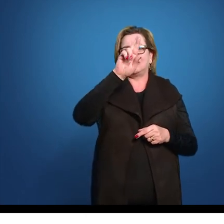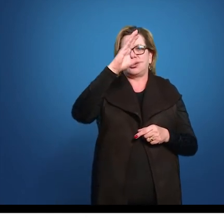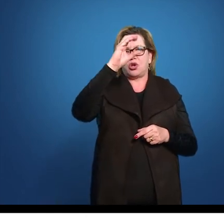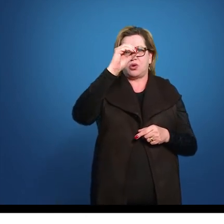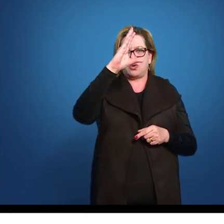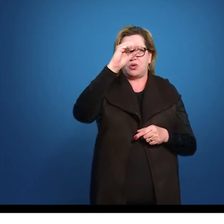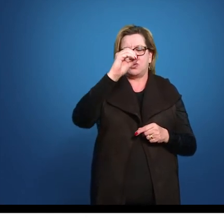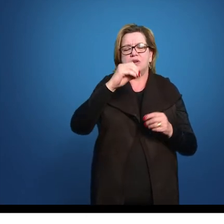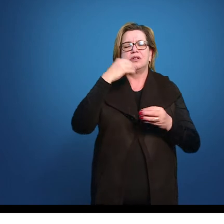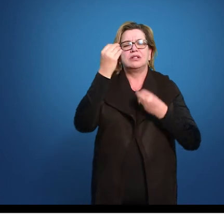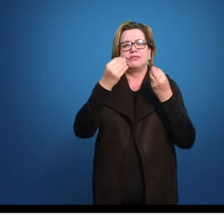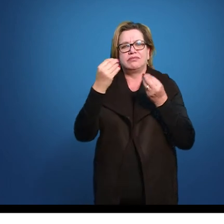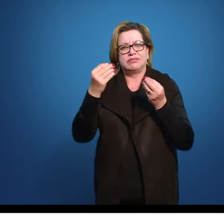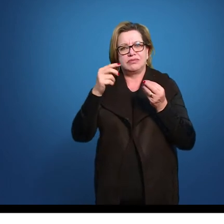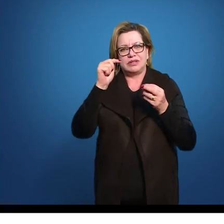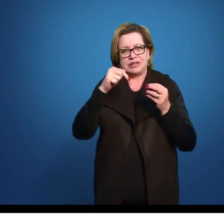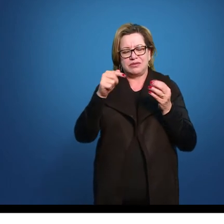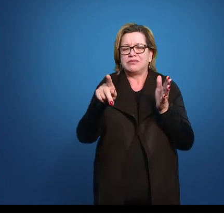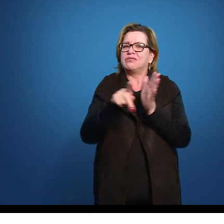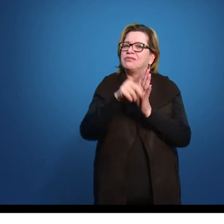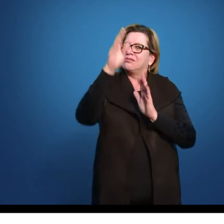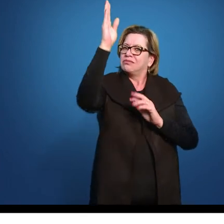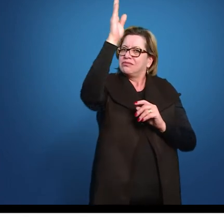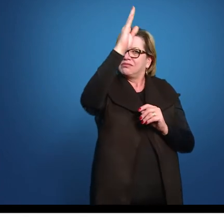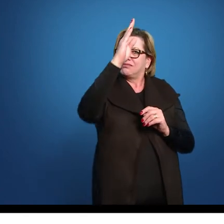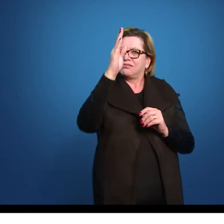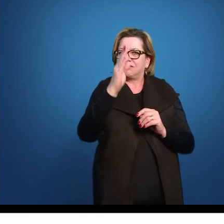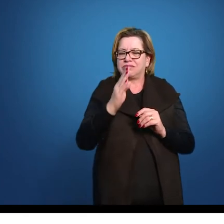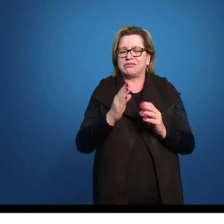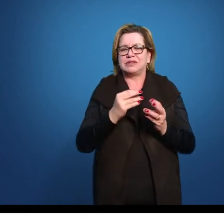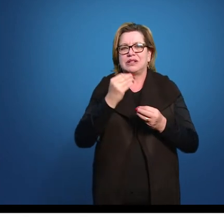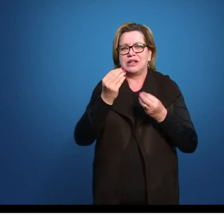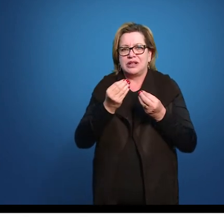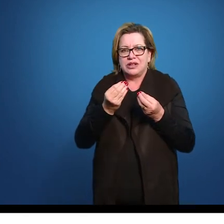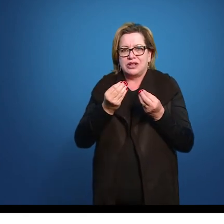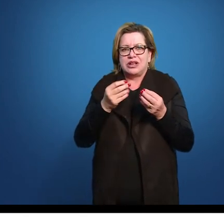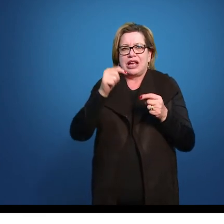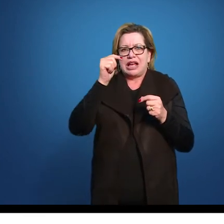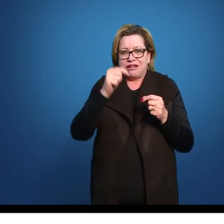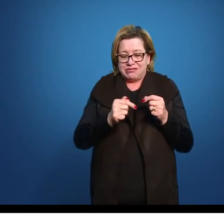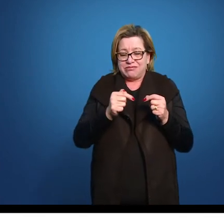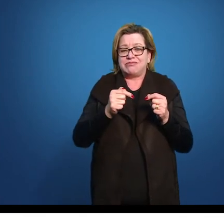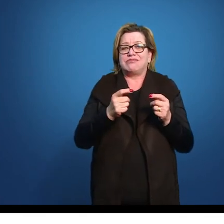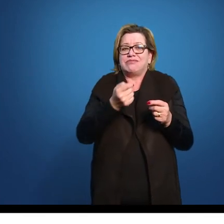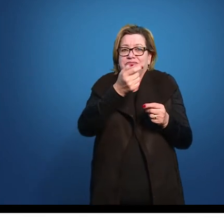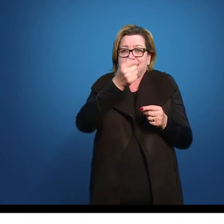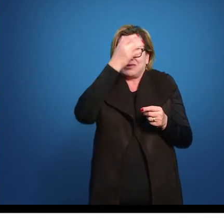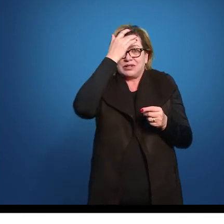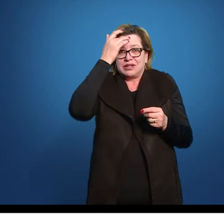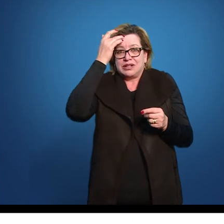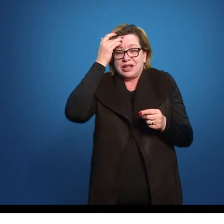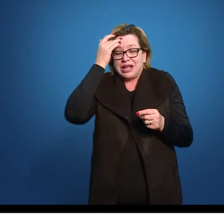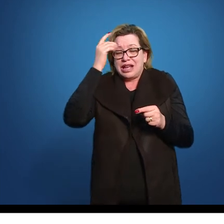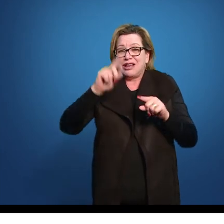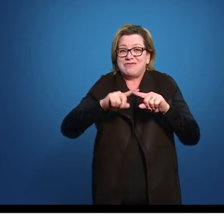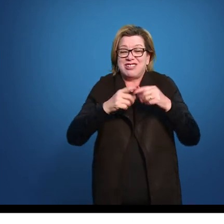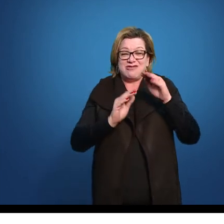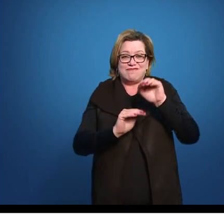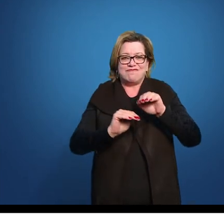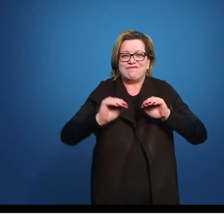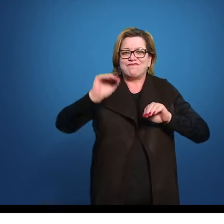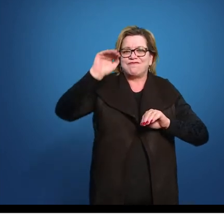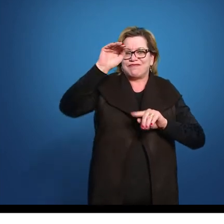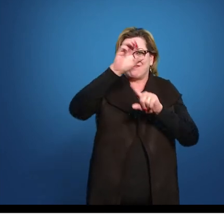Faz parte Desse Brasil Ainda pouco povoado Mas que já haviam Muitas desigualdades